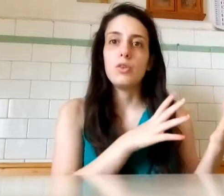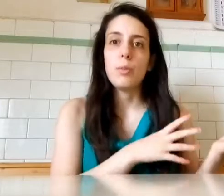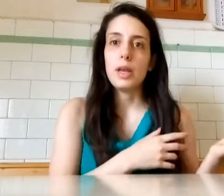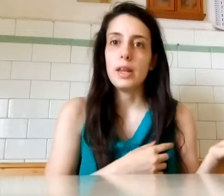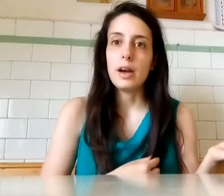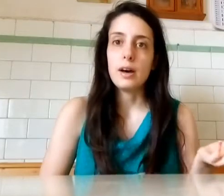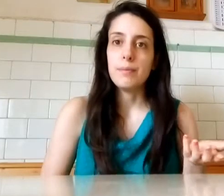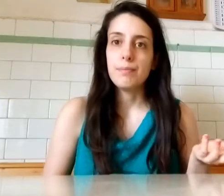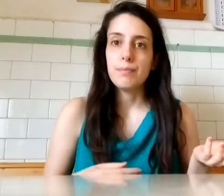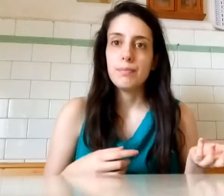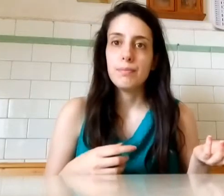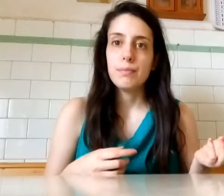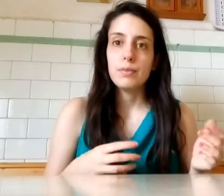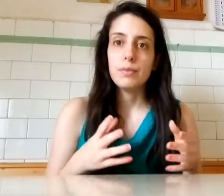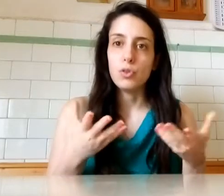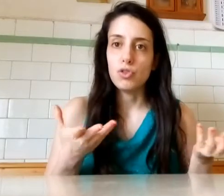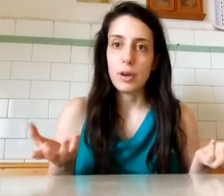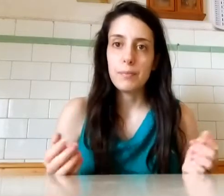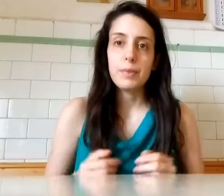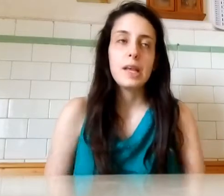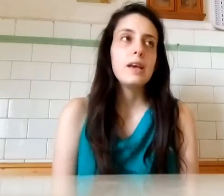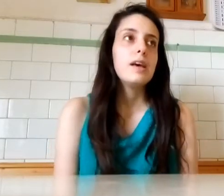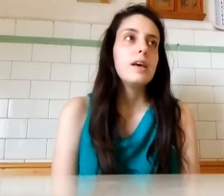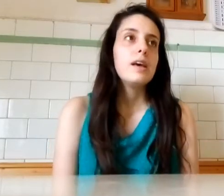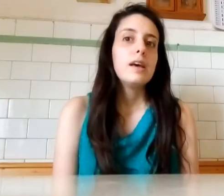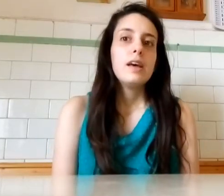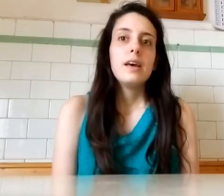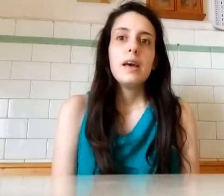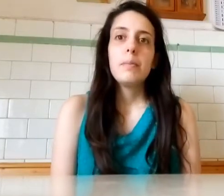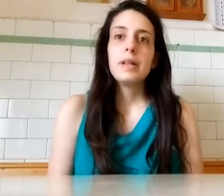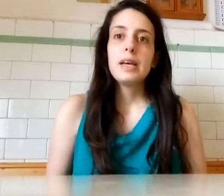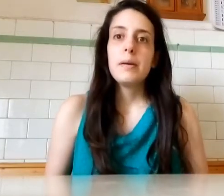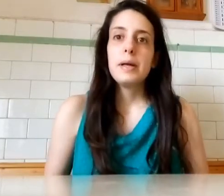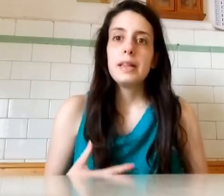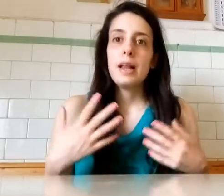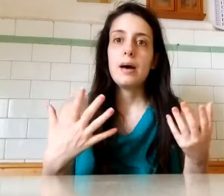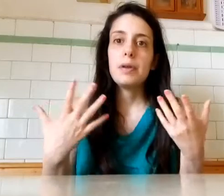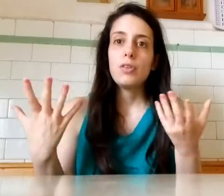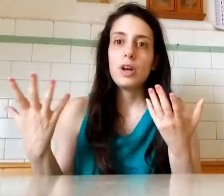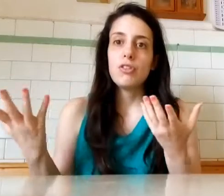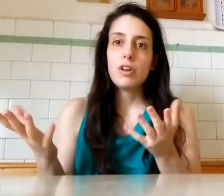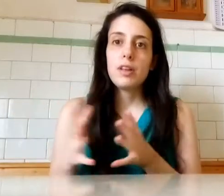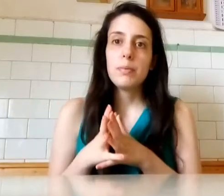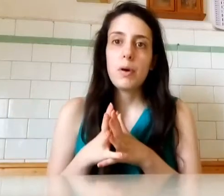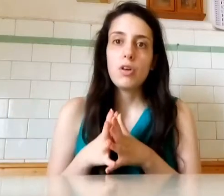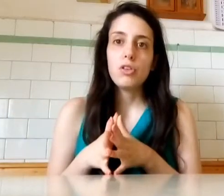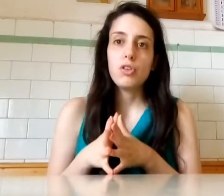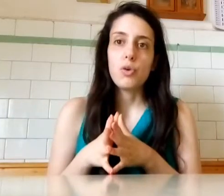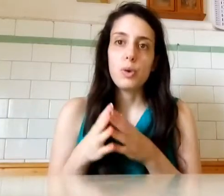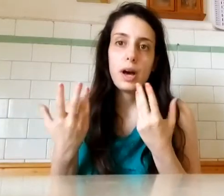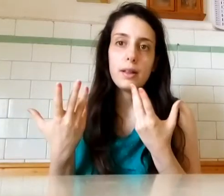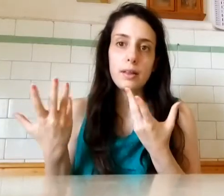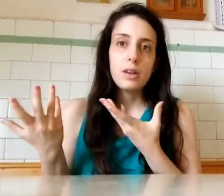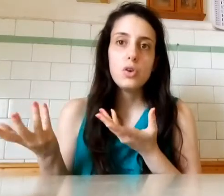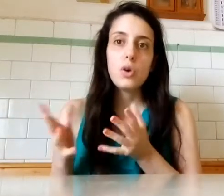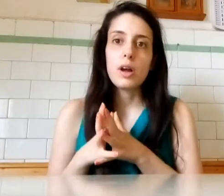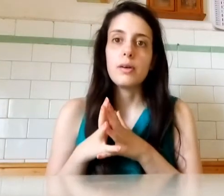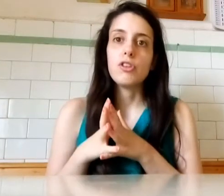domenica non c'è E praticamente la persona che ci ha risposto Una signora ci ha